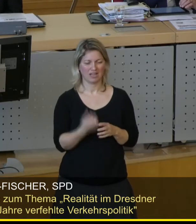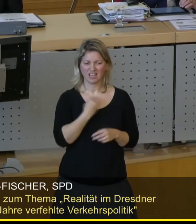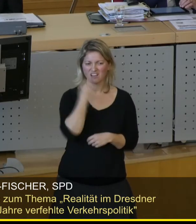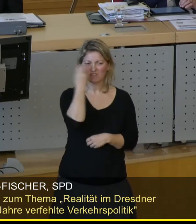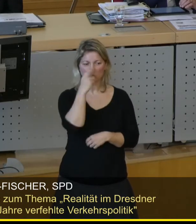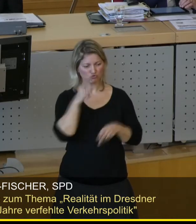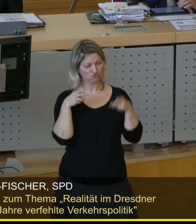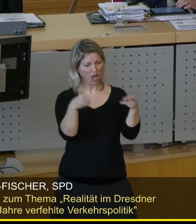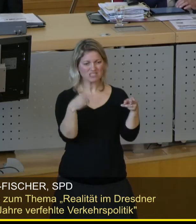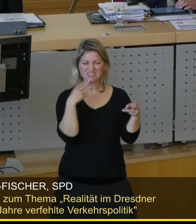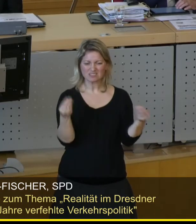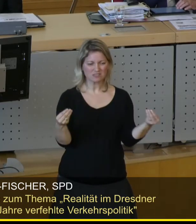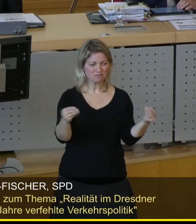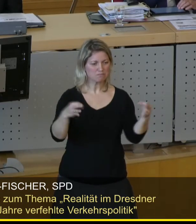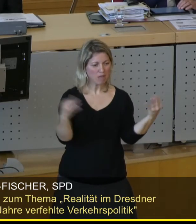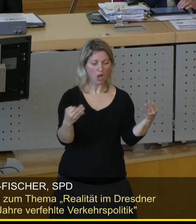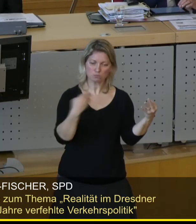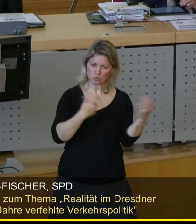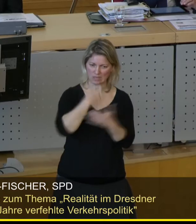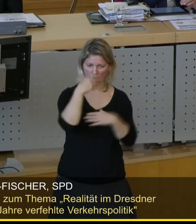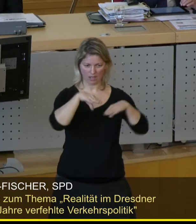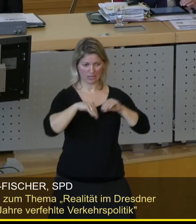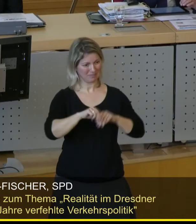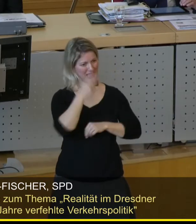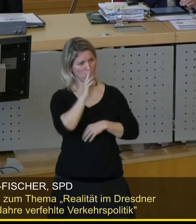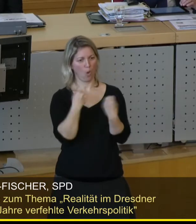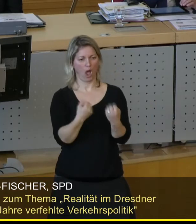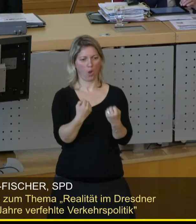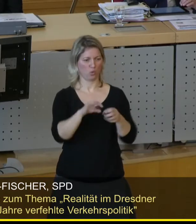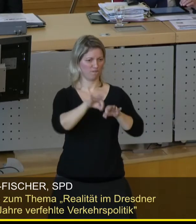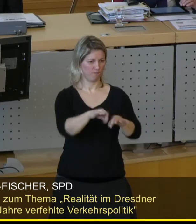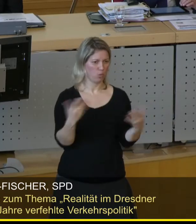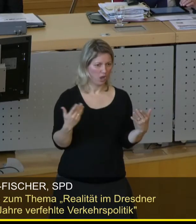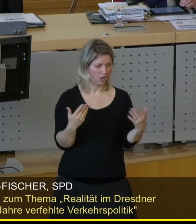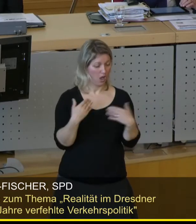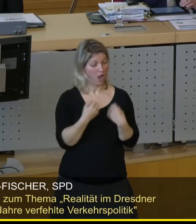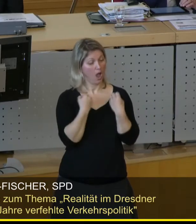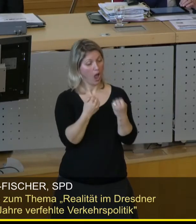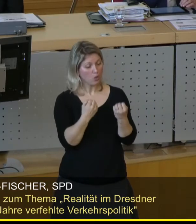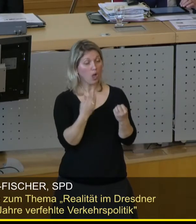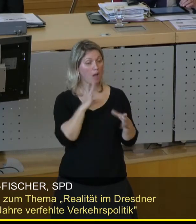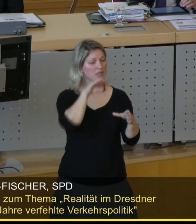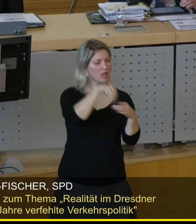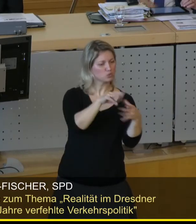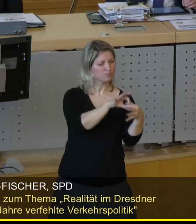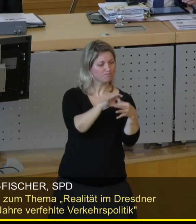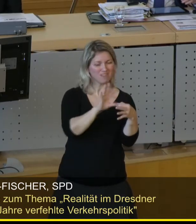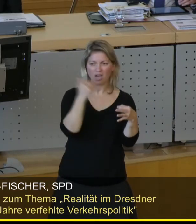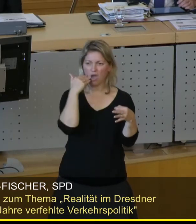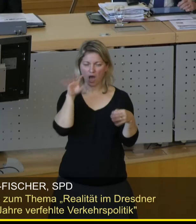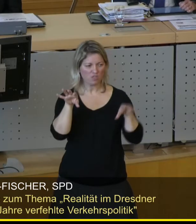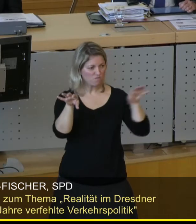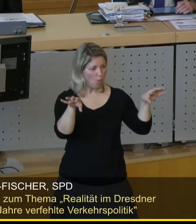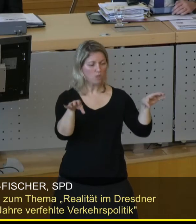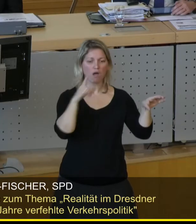ernst zu nehmen und nicht nur den Autoverkehr, sondern den Autoverkehr in Abwägung mit Anliegern, in Abwägung mit